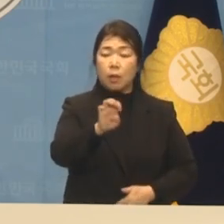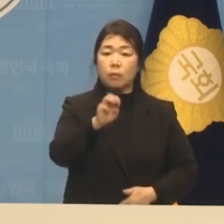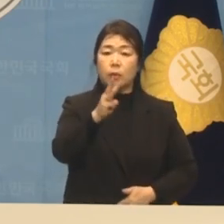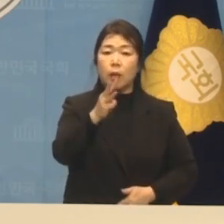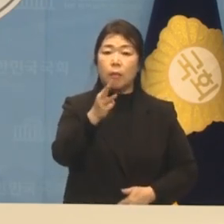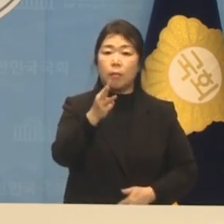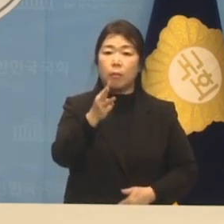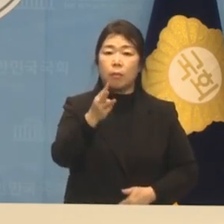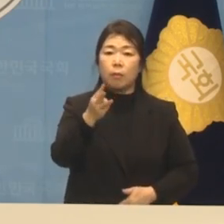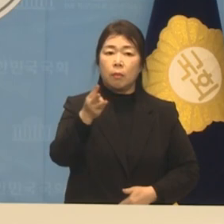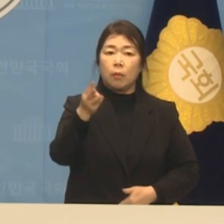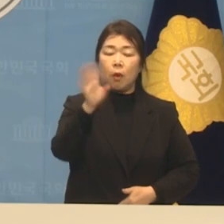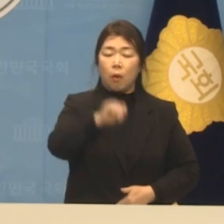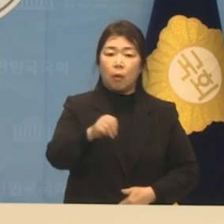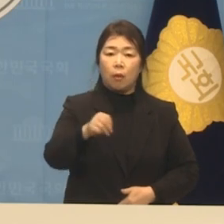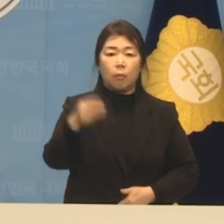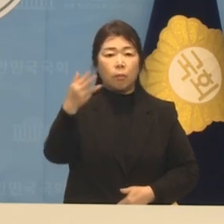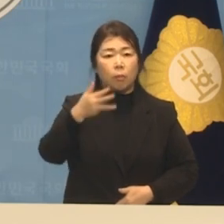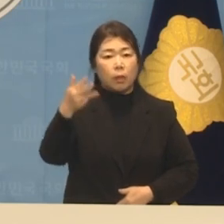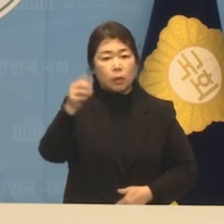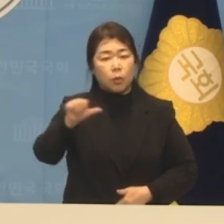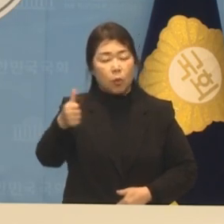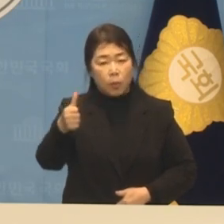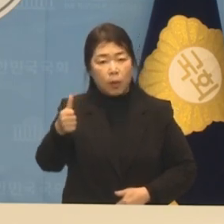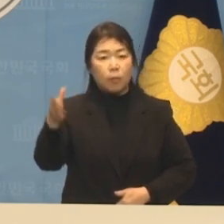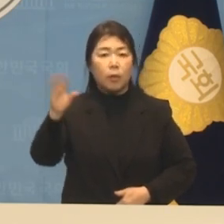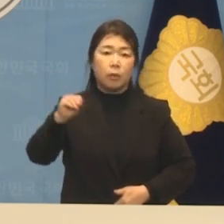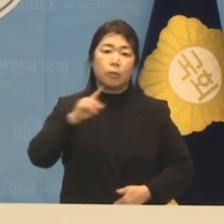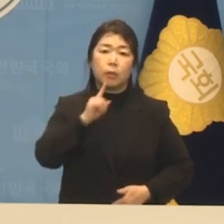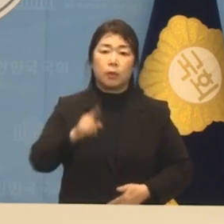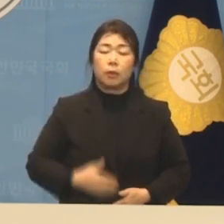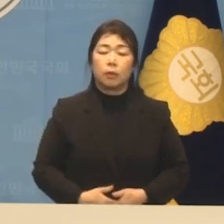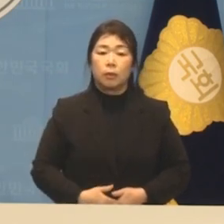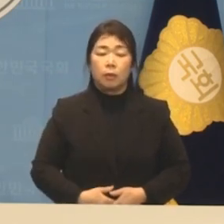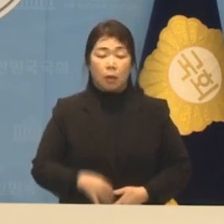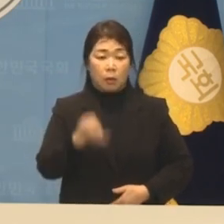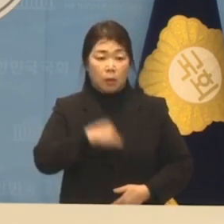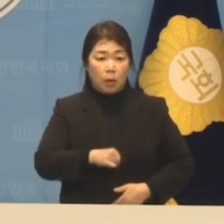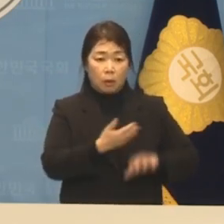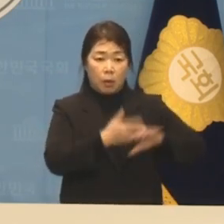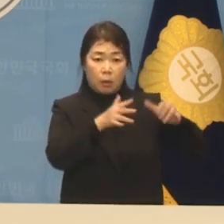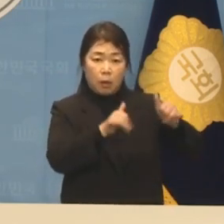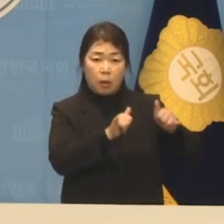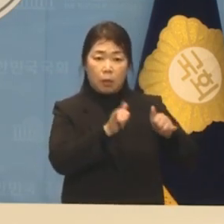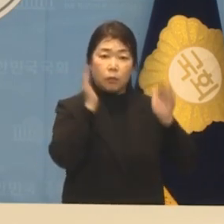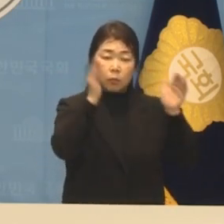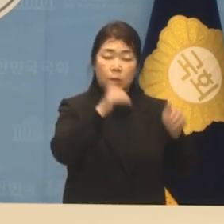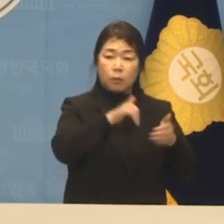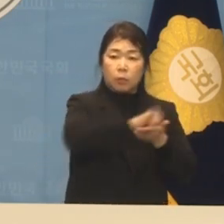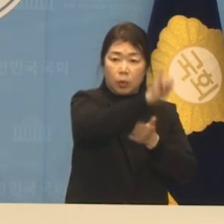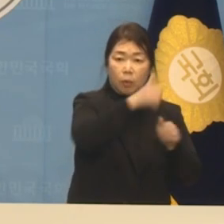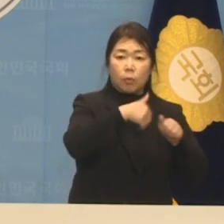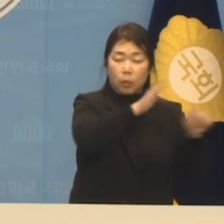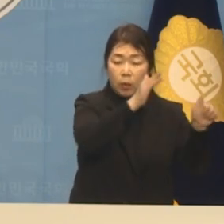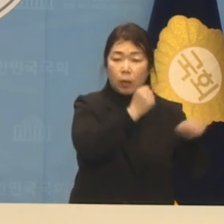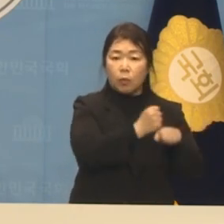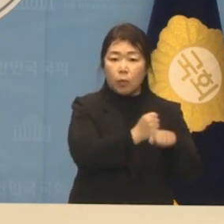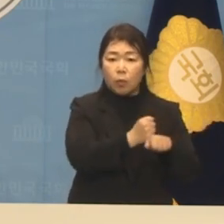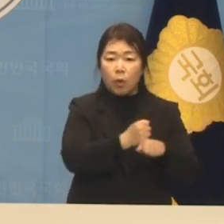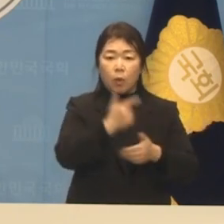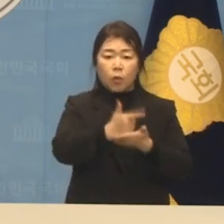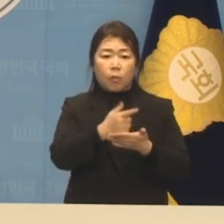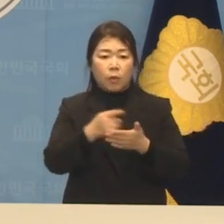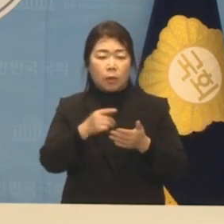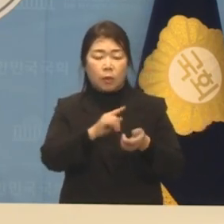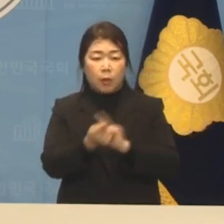원입니다. 자기 딸에게는 외국 호화 유학을 보내고 소위 논문대필의 검찰 권력을 이용해